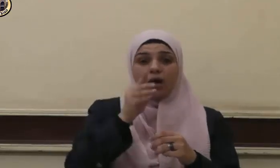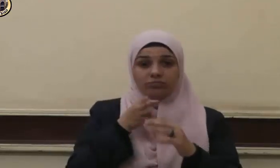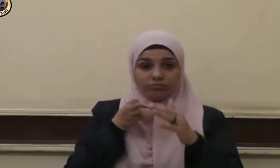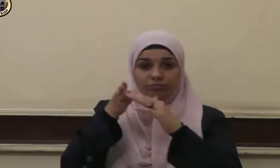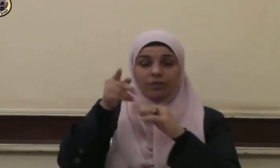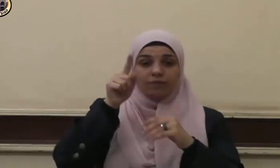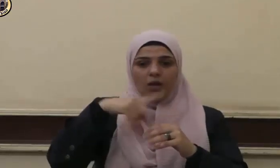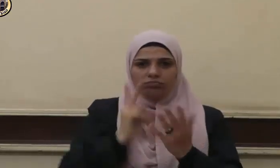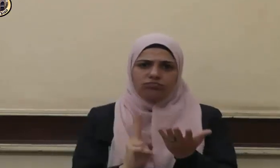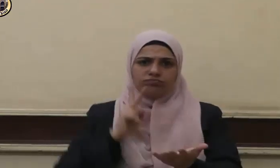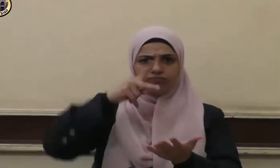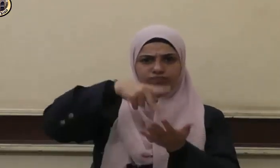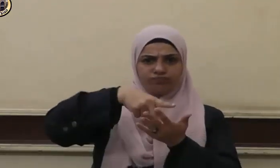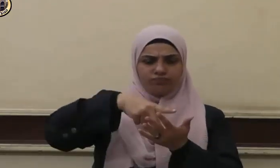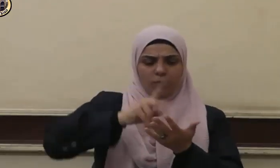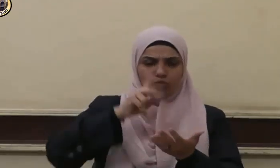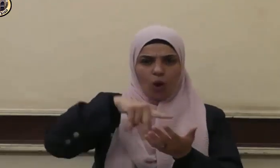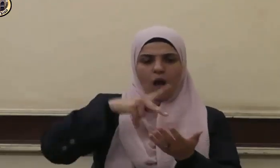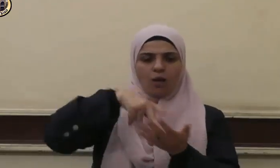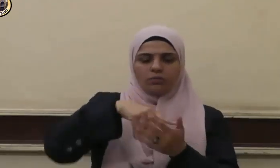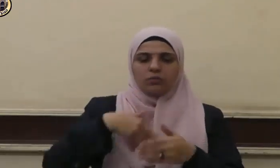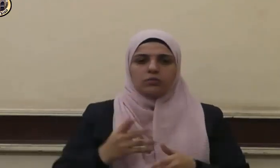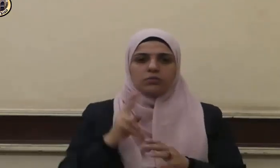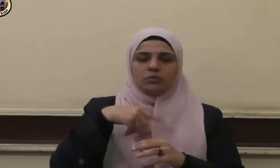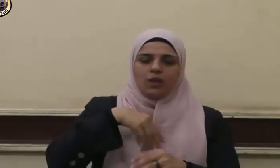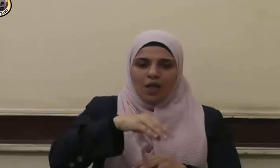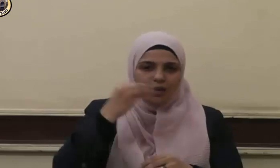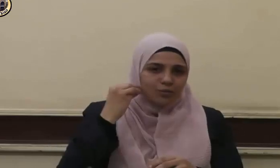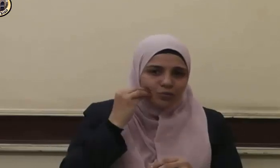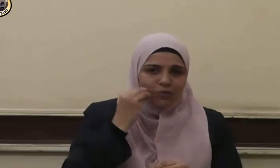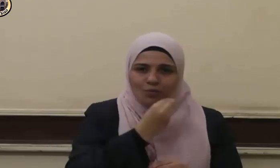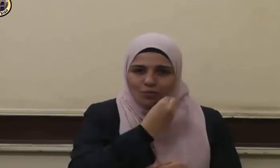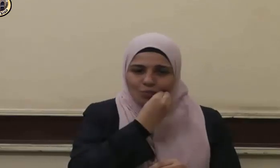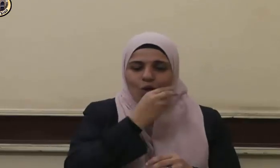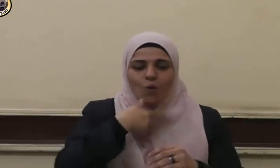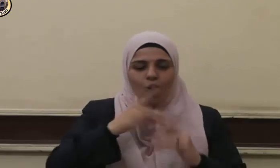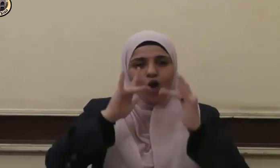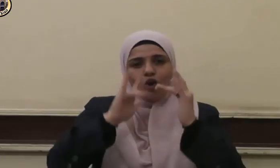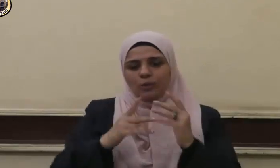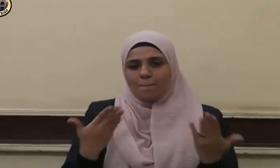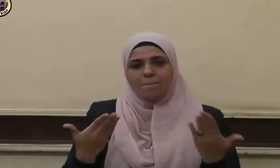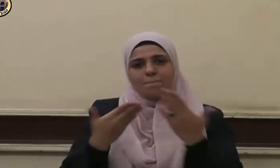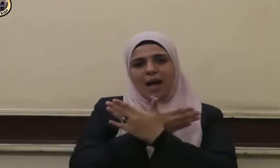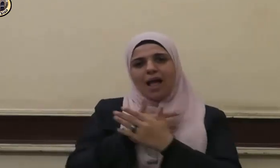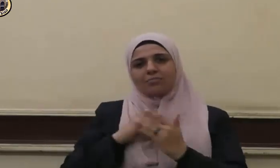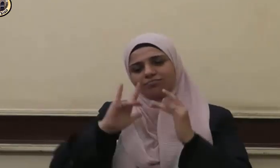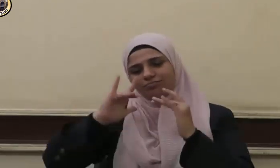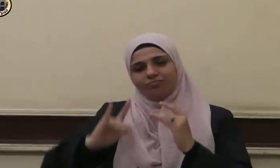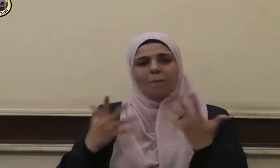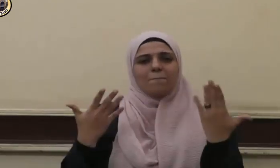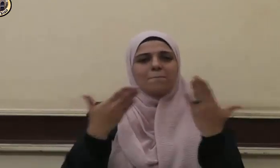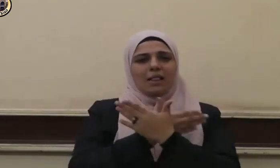قامت من مجلسها قامت فقبلته وأجلسته في مجلسها